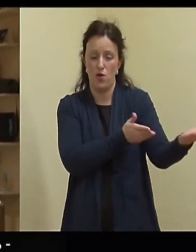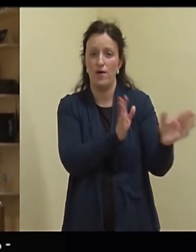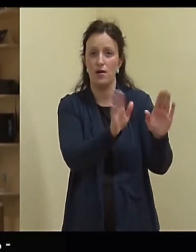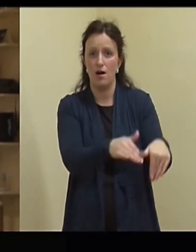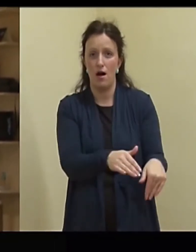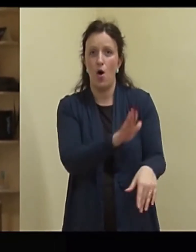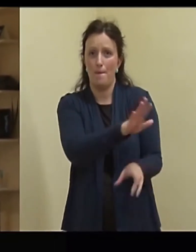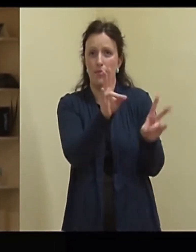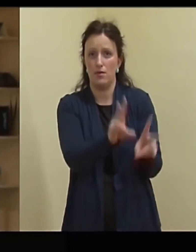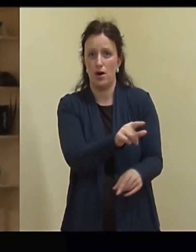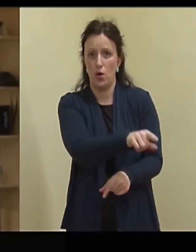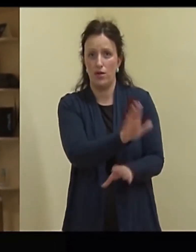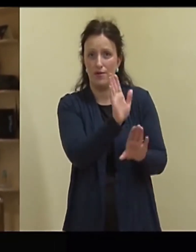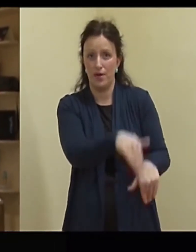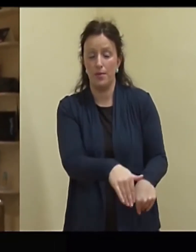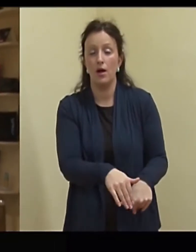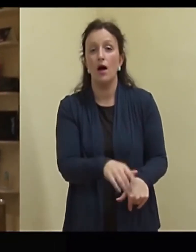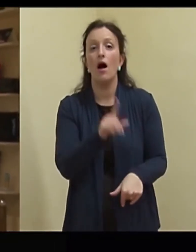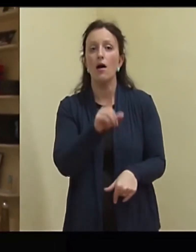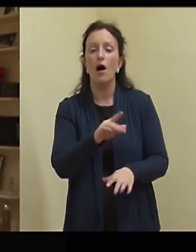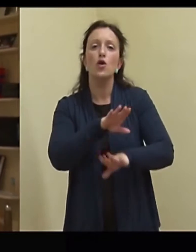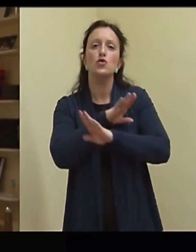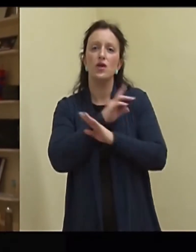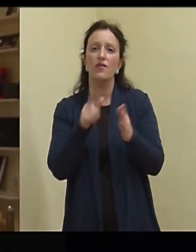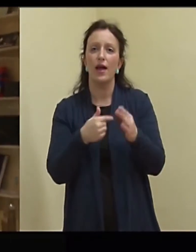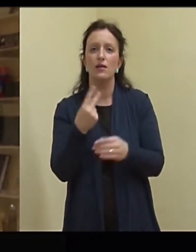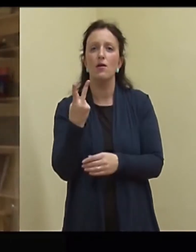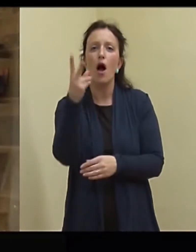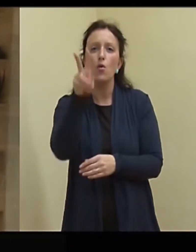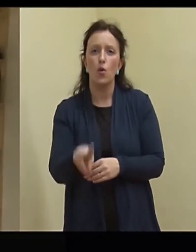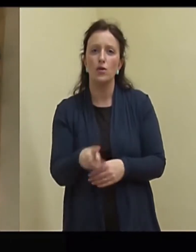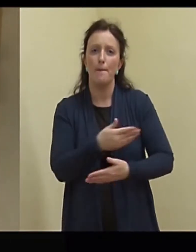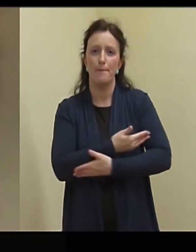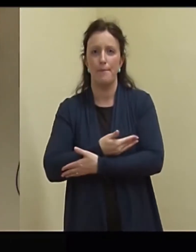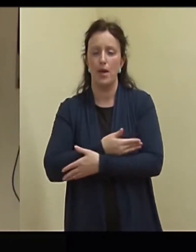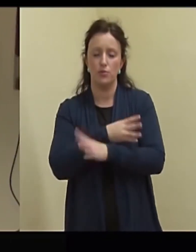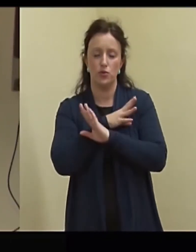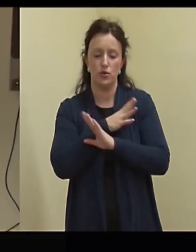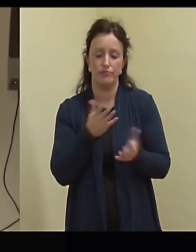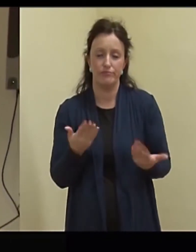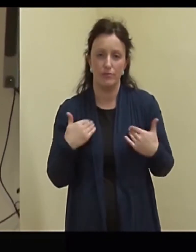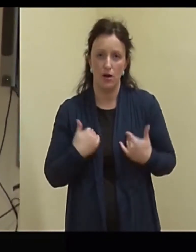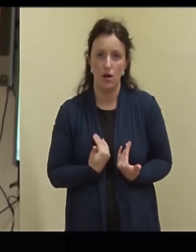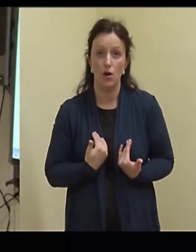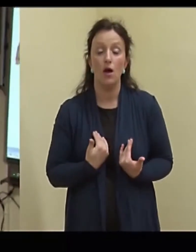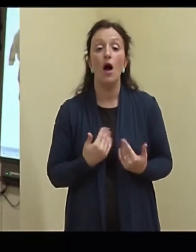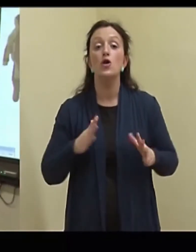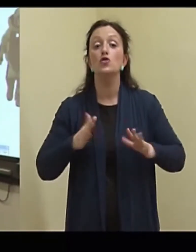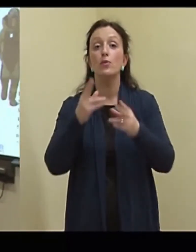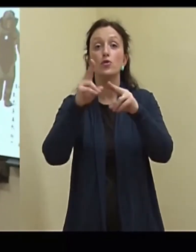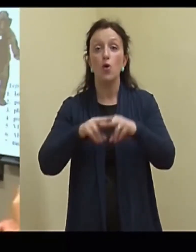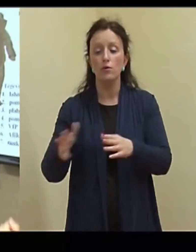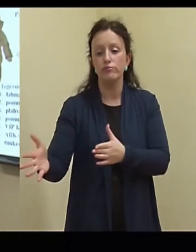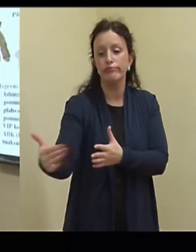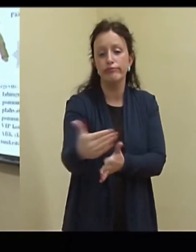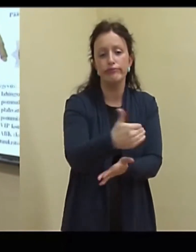esiklik tragöödi ja temastel esil kahju mitte, sai surmaga kahekuune laps. Ja selles sünnmuskohast tuleb kokku korjata kõik, mis seal leidub.